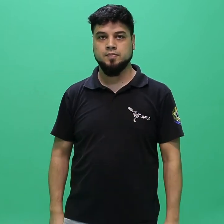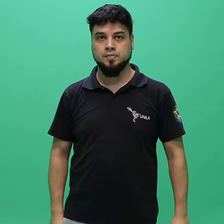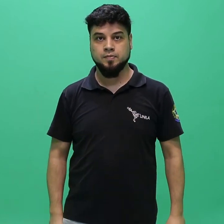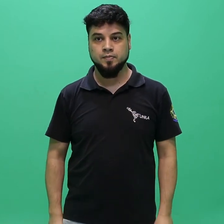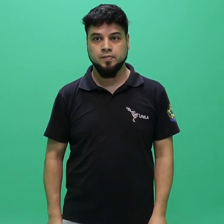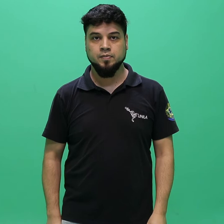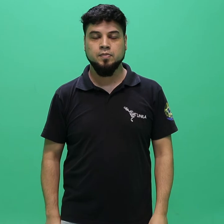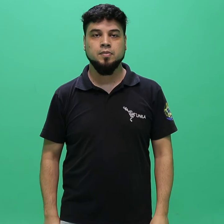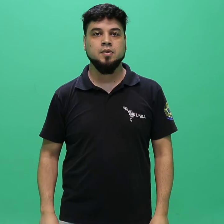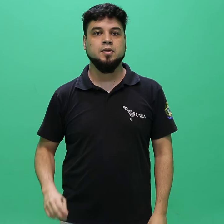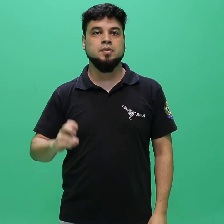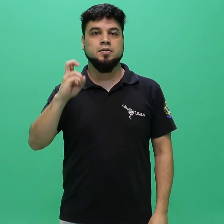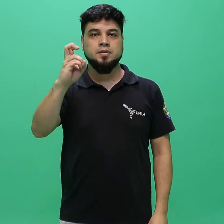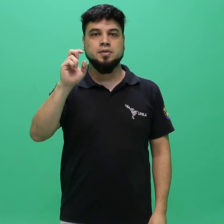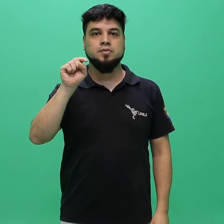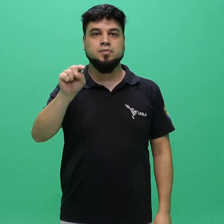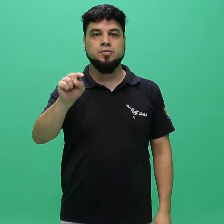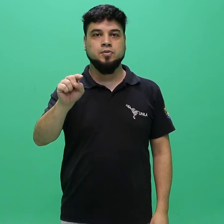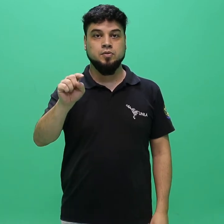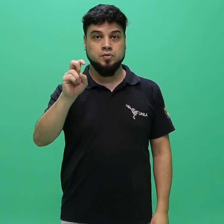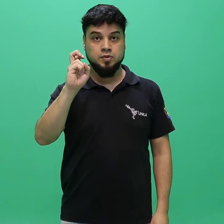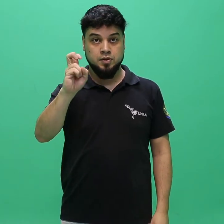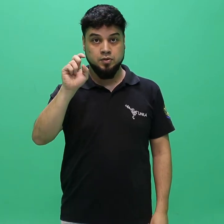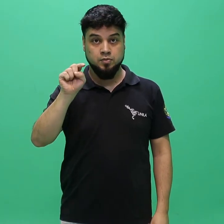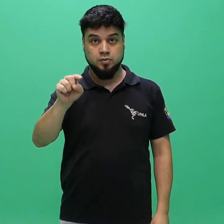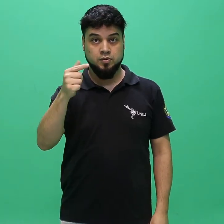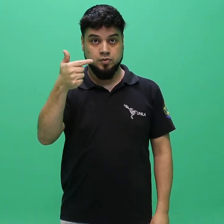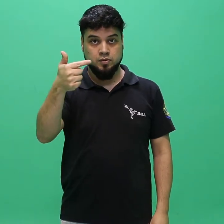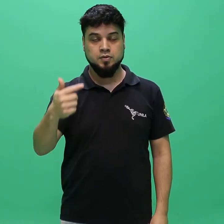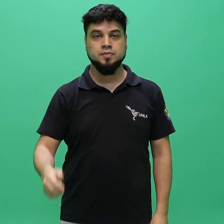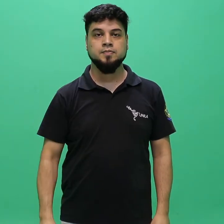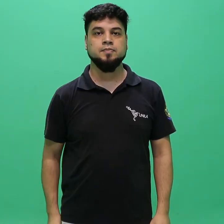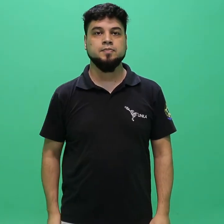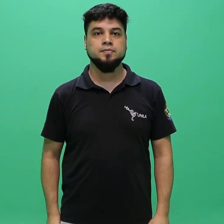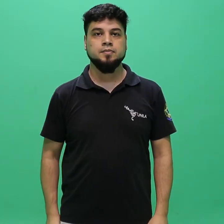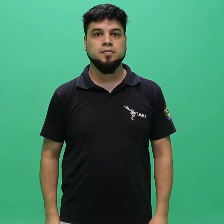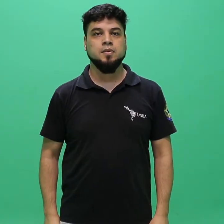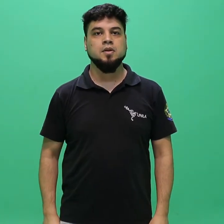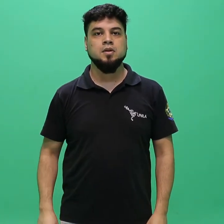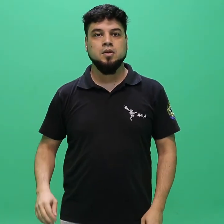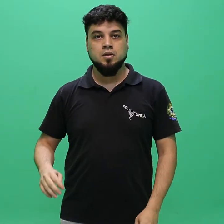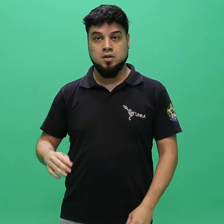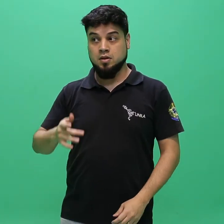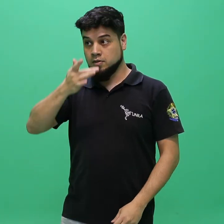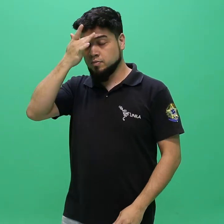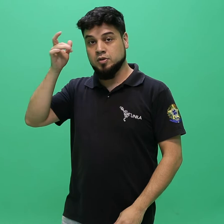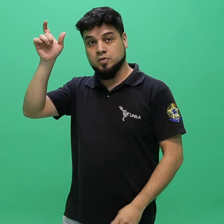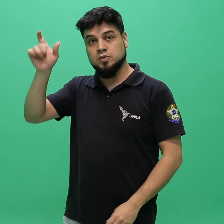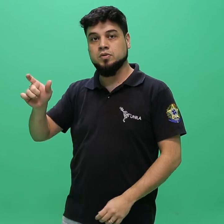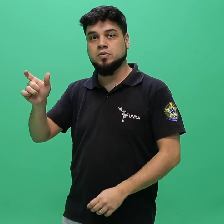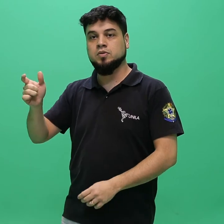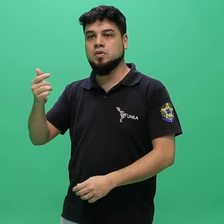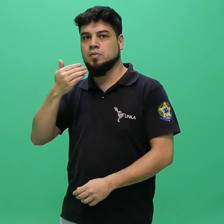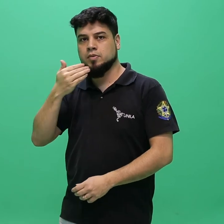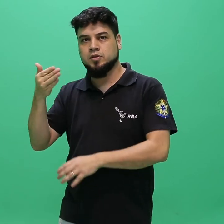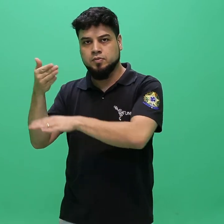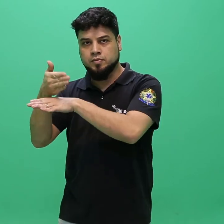5.5.2. Para os candidatos a vagas em cursos que realizarão provas